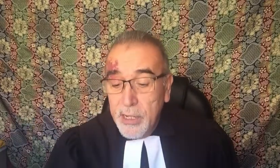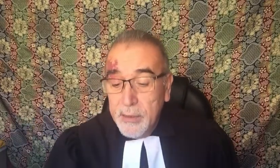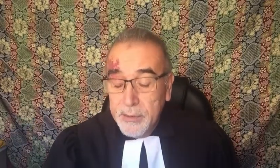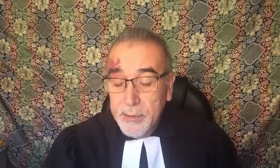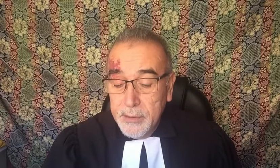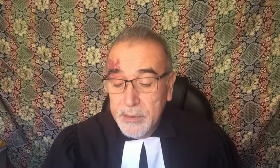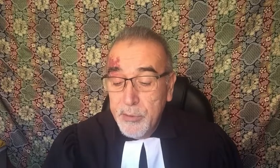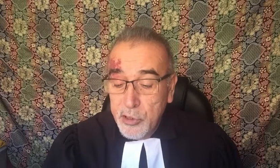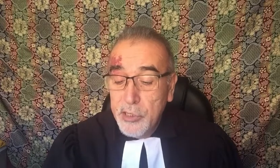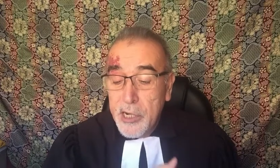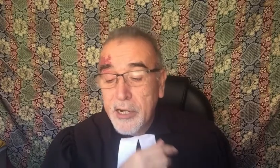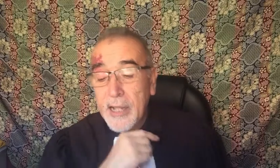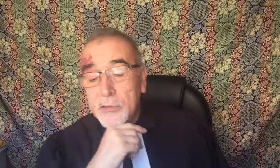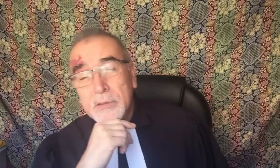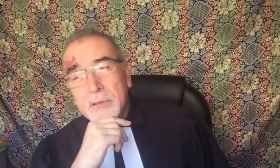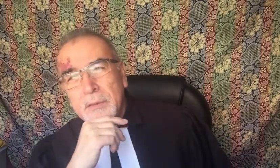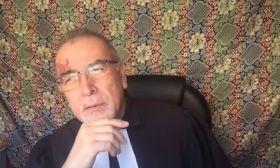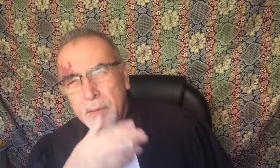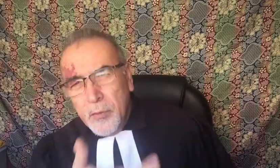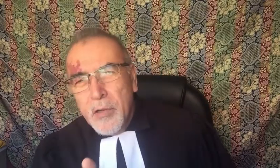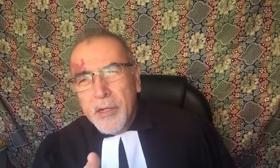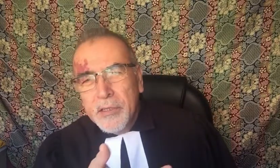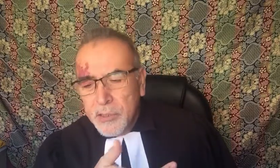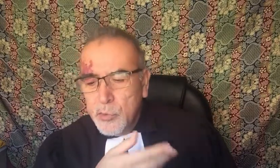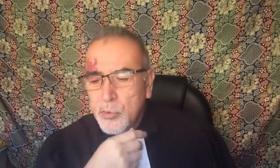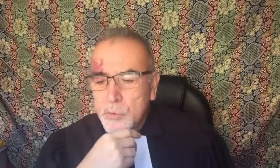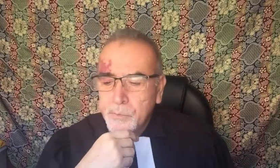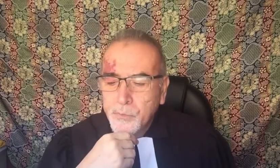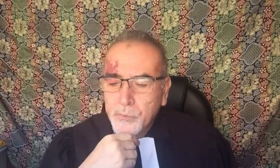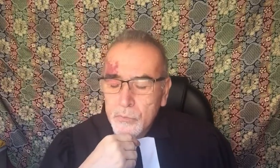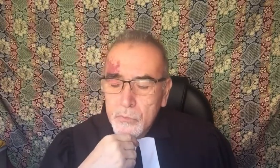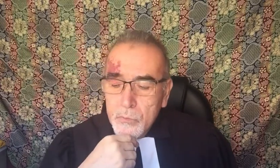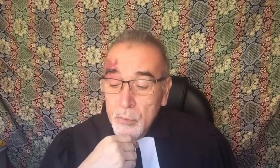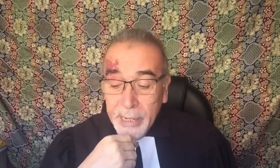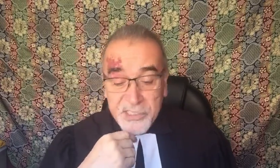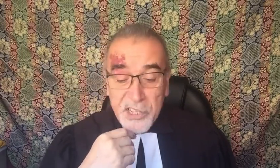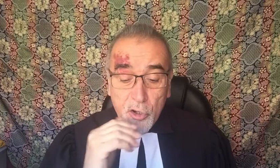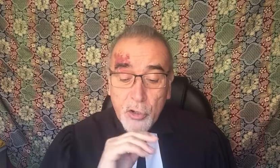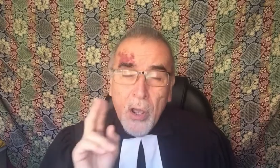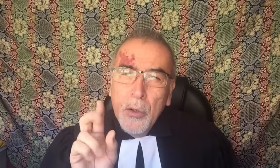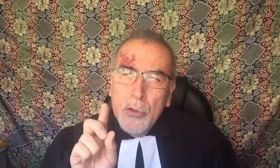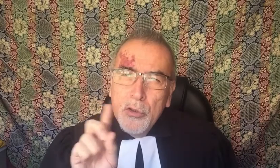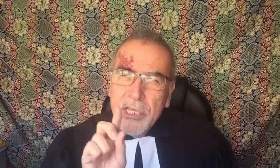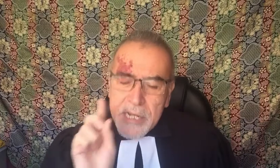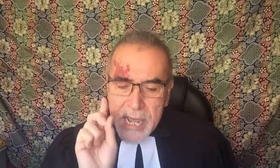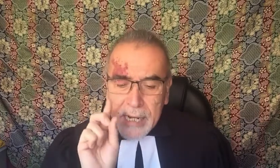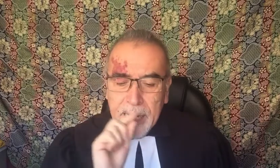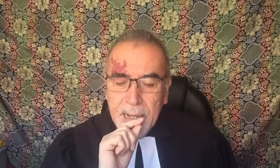que se menciona en el relato lo llevan ante Jesús. El Señor no se niega a la